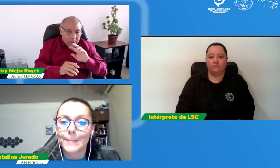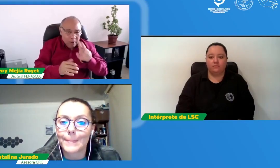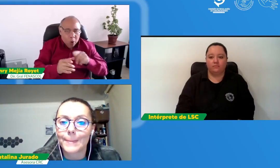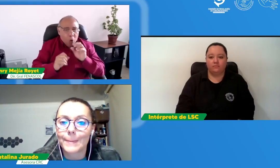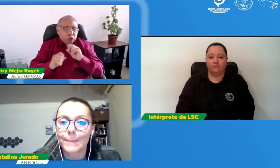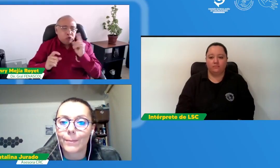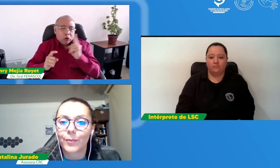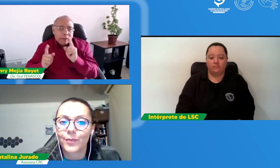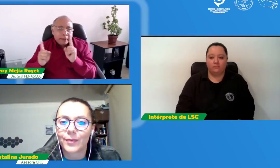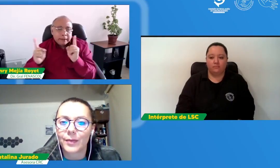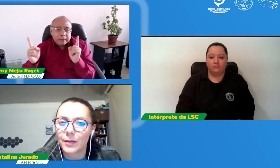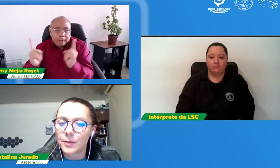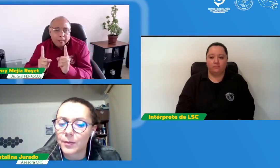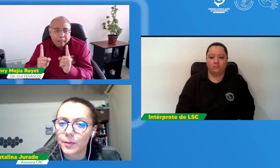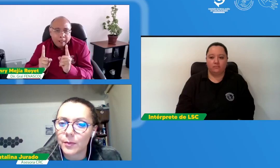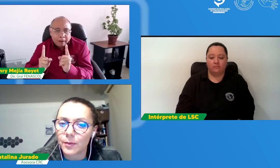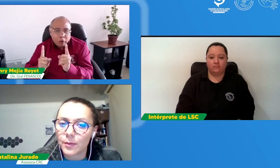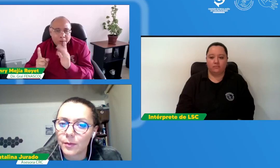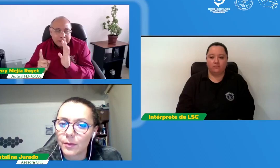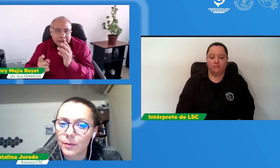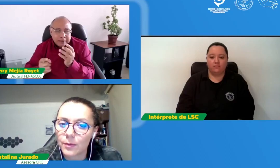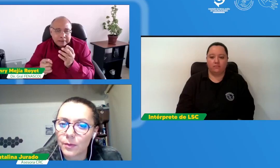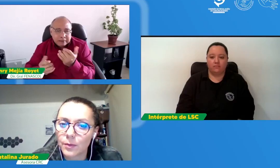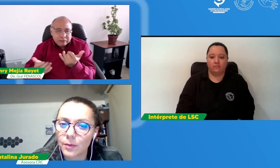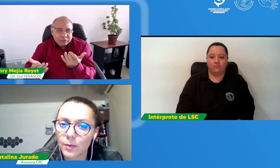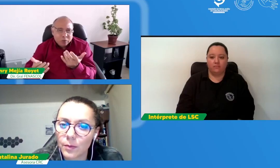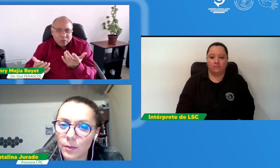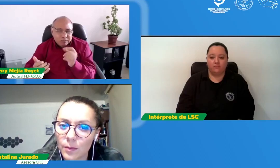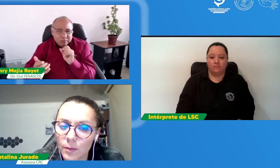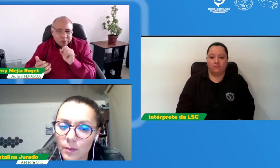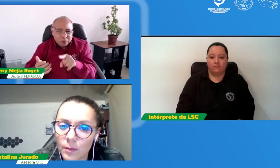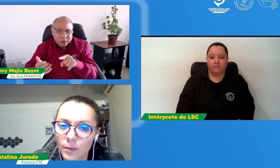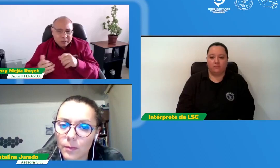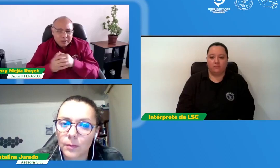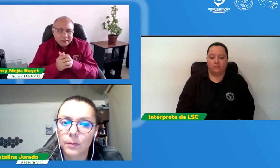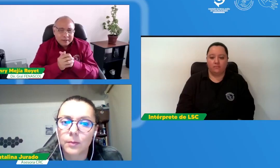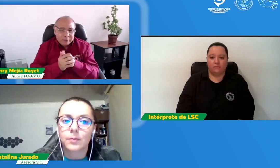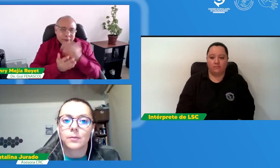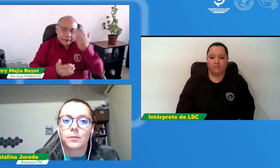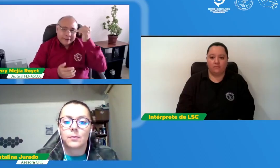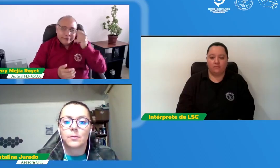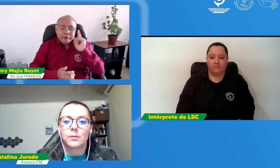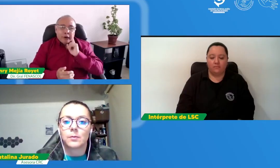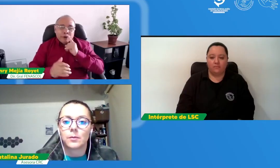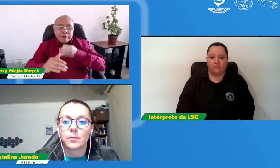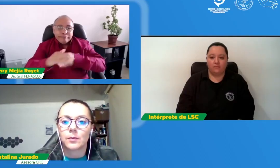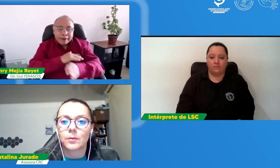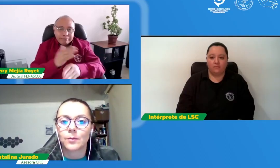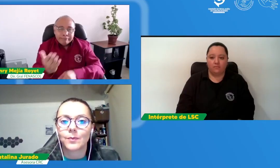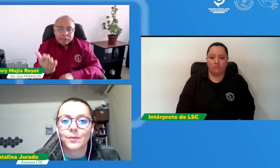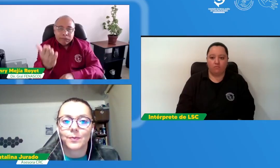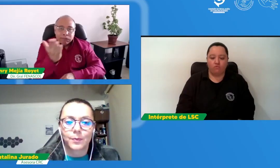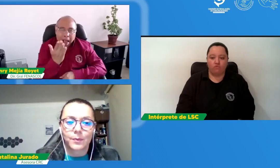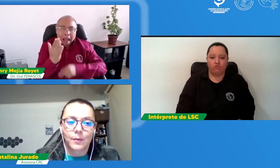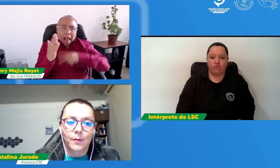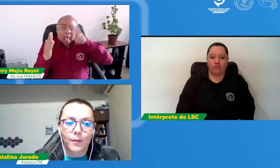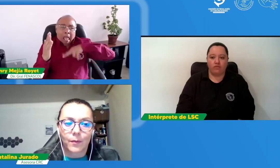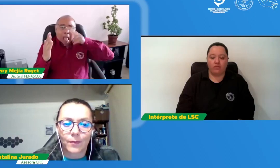frente frente lo que mencionabas es un resumen lo que tienen interpretado en lengua de señas o es todo el contenido porque pues muchos